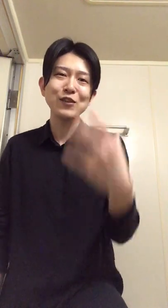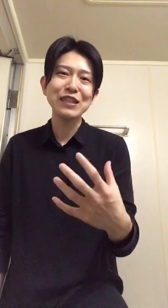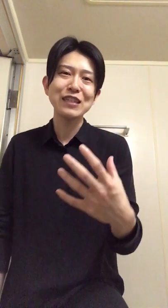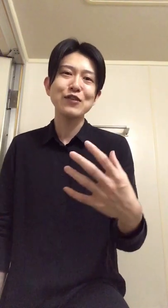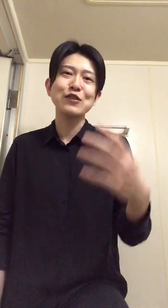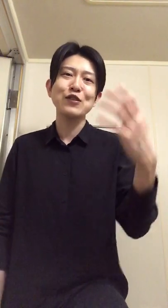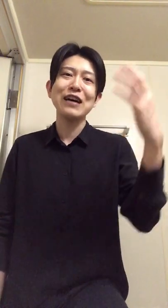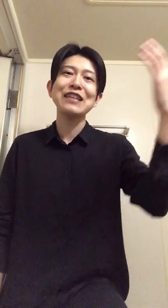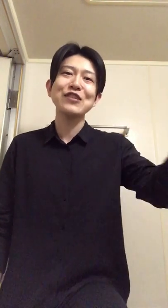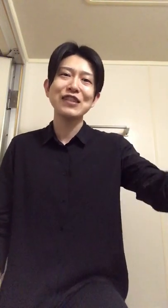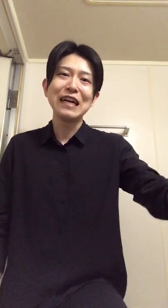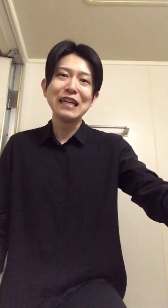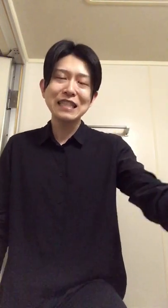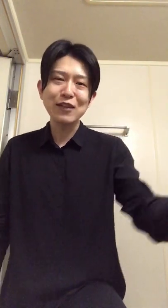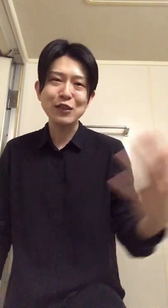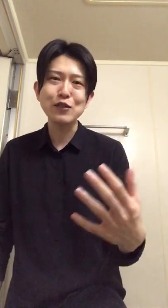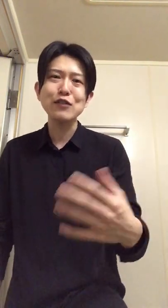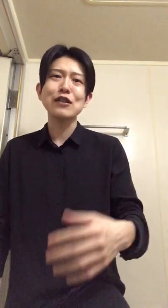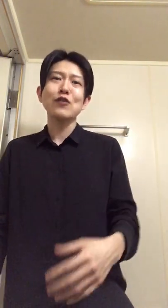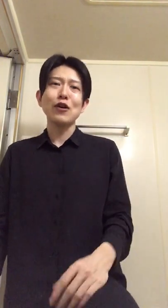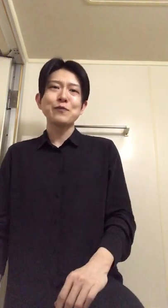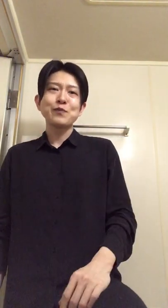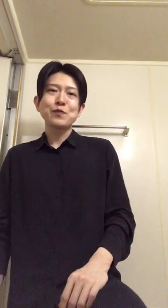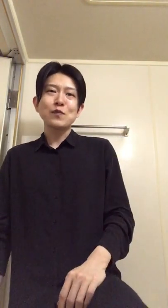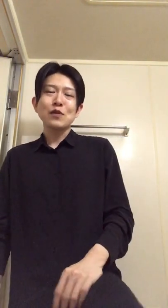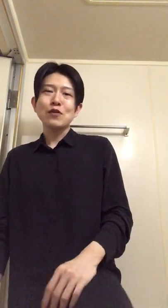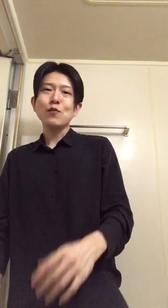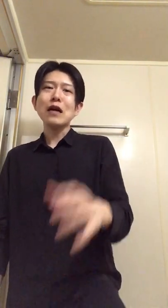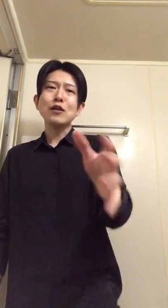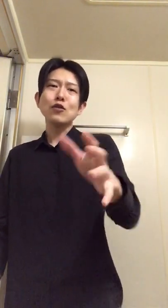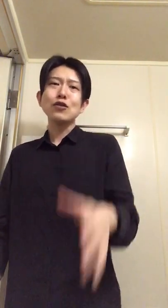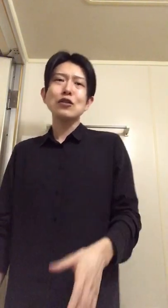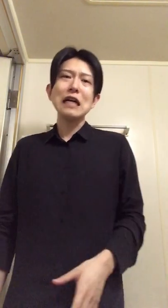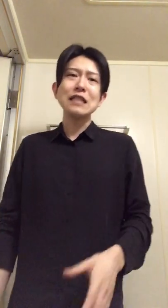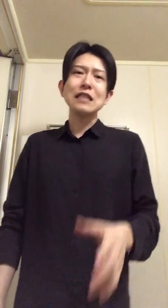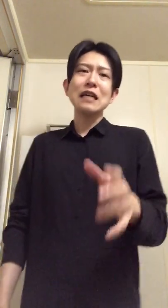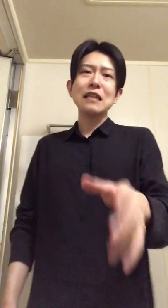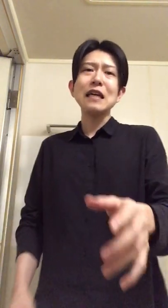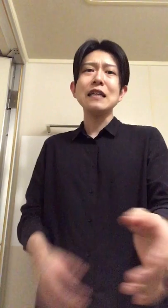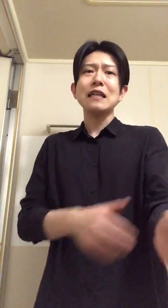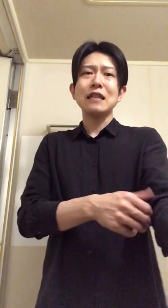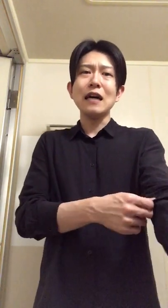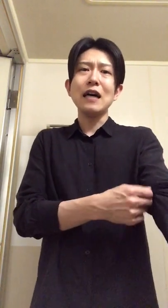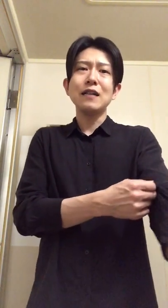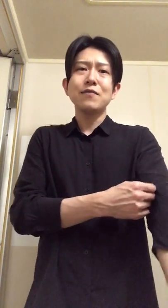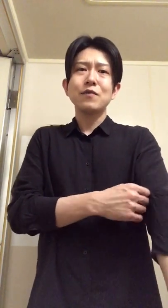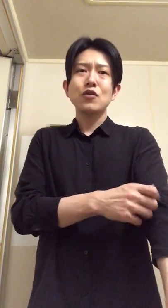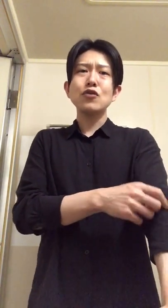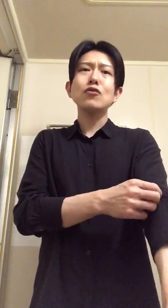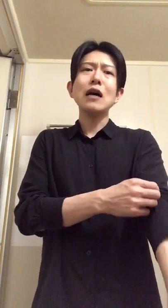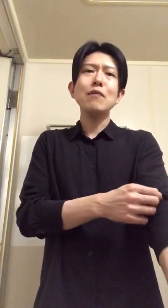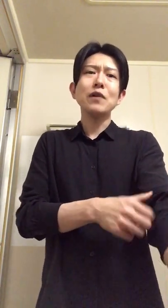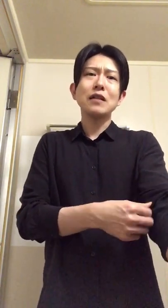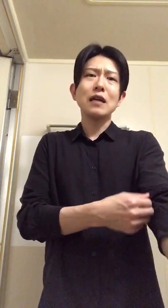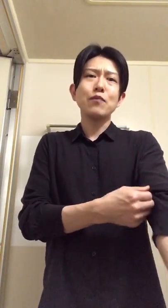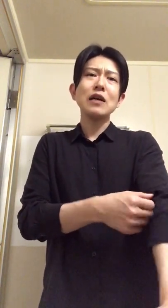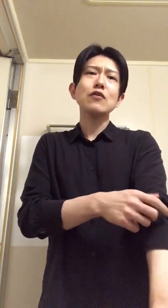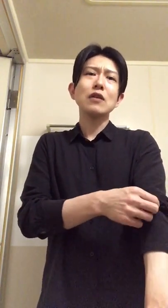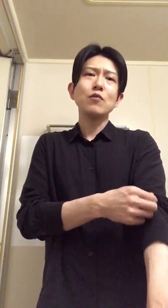狂的な人がちょっと変わった人が近寄ってくれるけどお前らそういう感じでやってないんだったら中途半端ななんかプライドとか